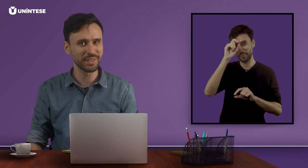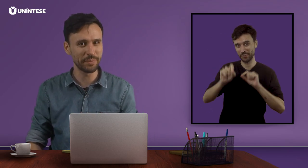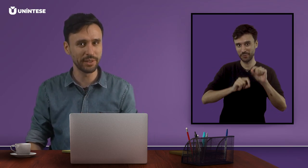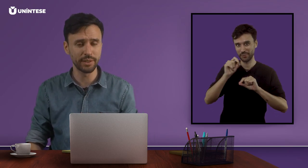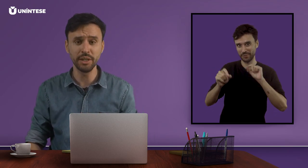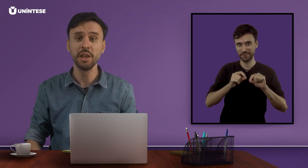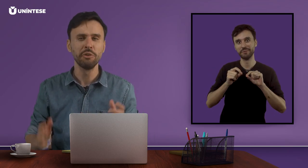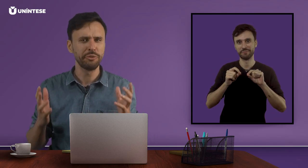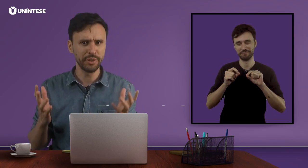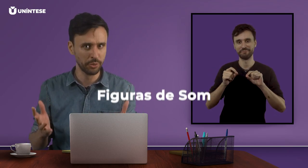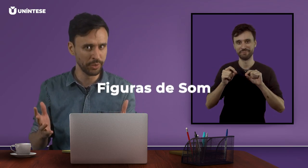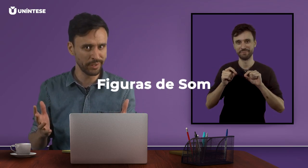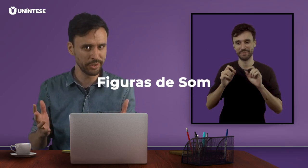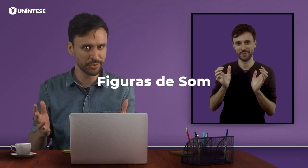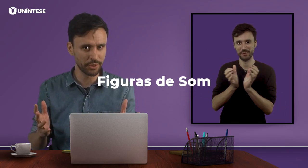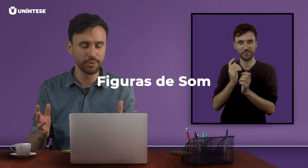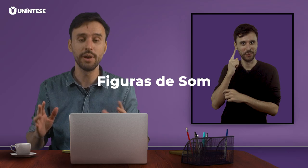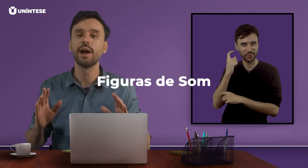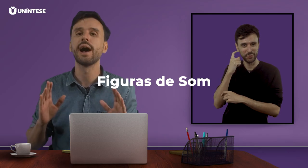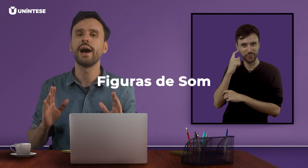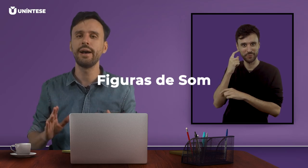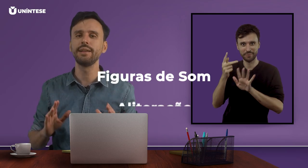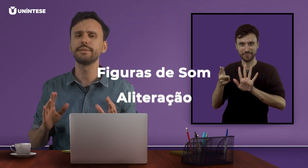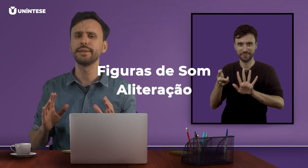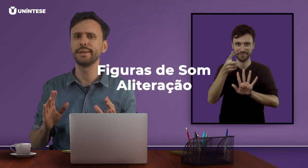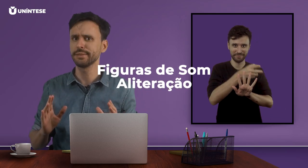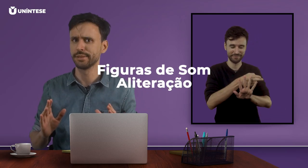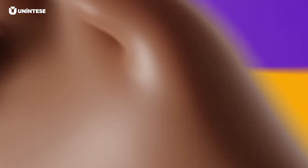aprender figuras de som, aliteração.